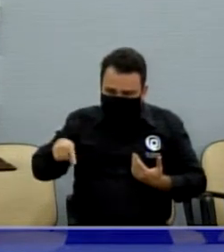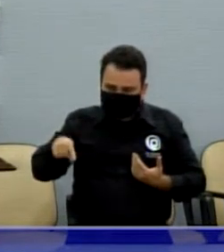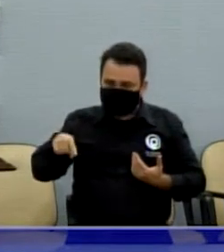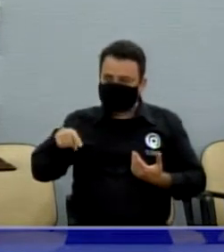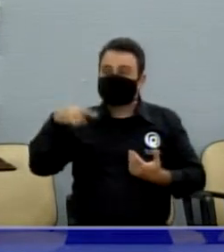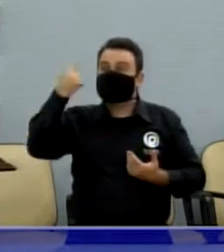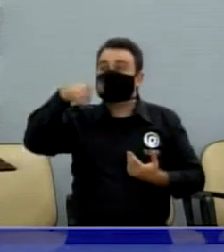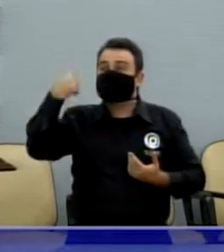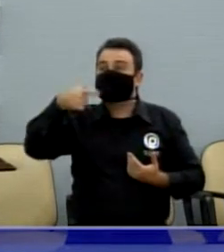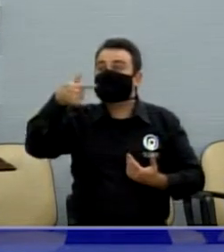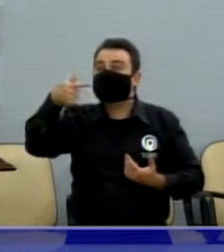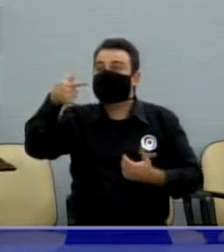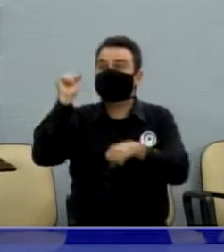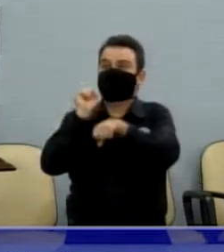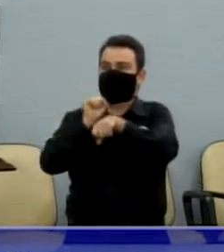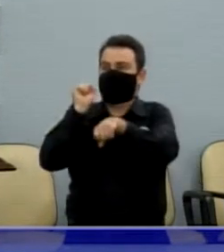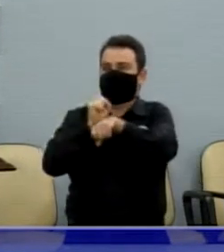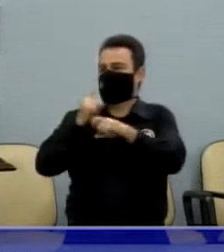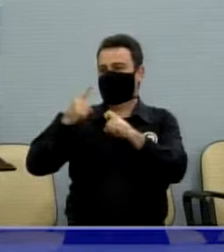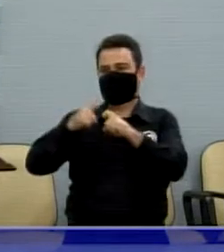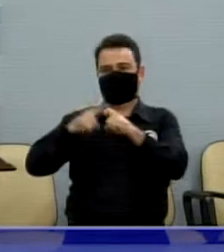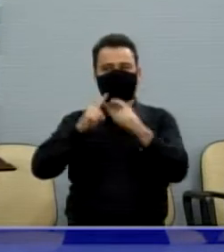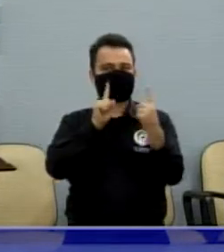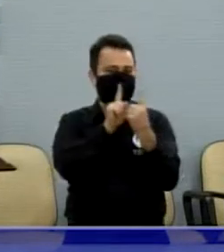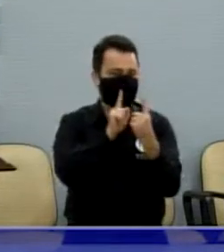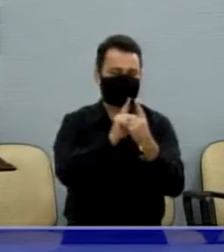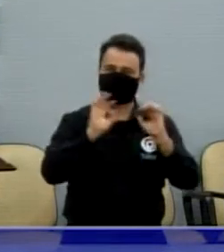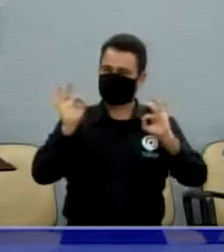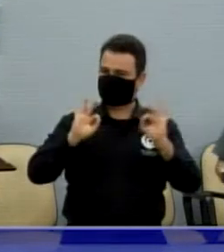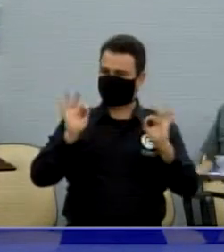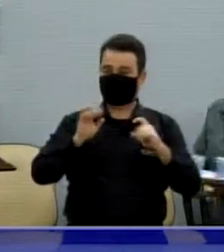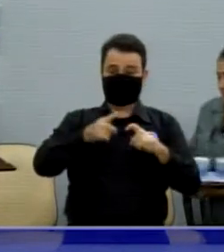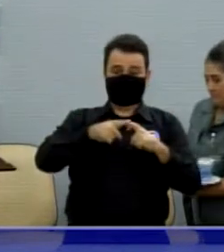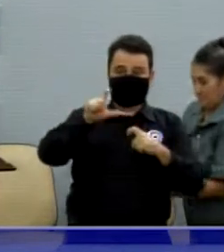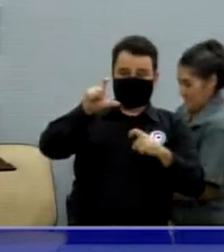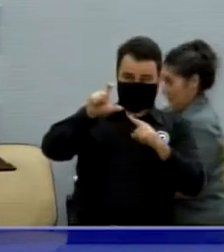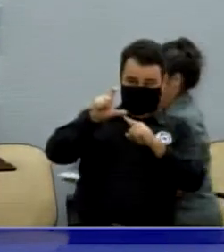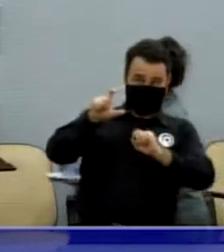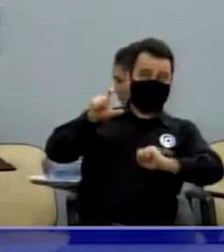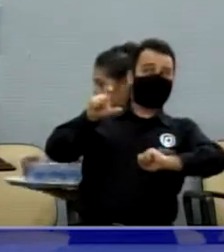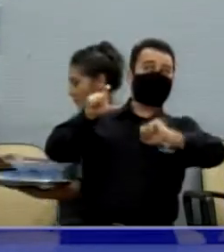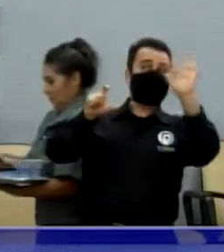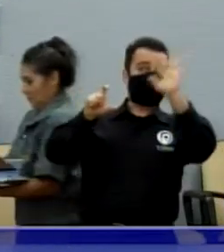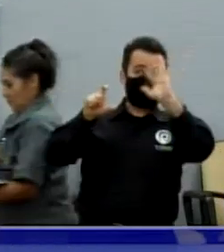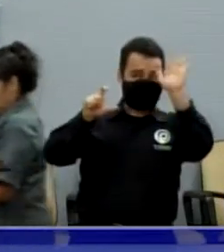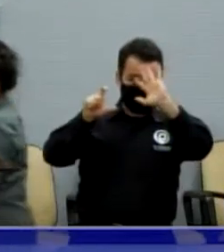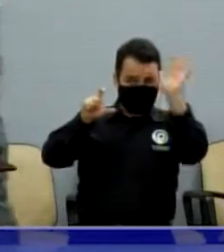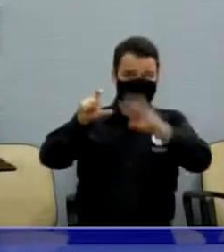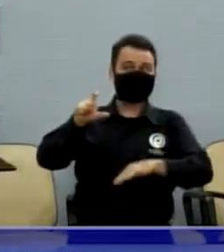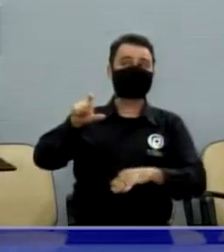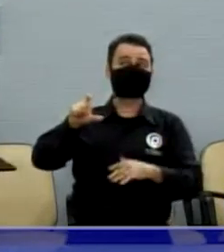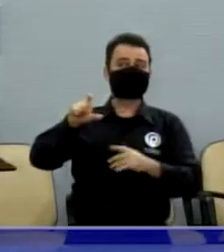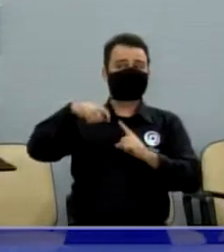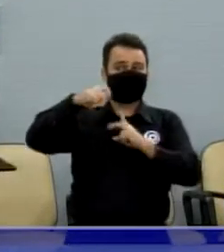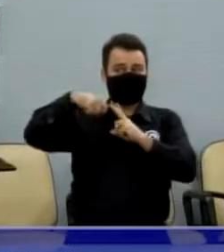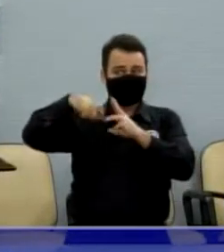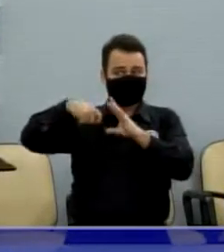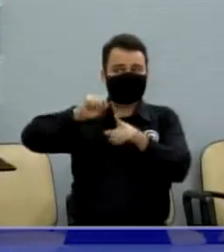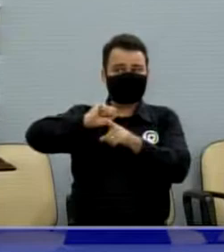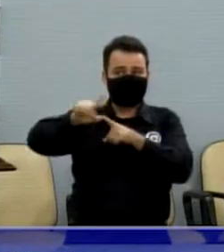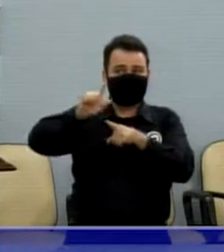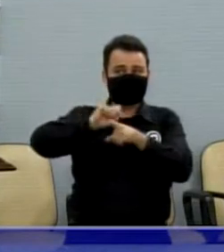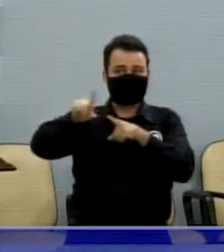para ser atendida, num convênio muito caro, por sinal, com